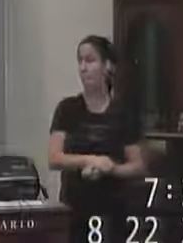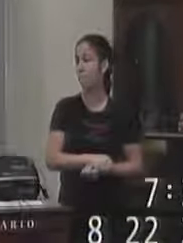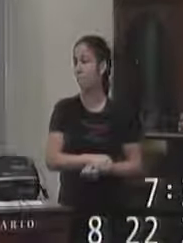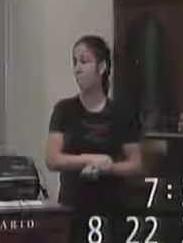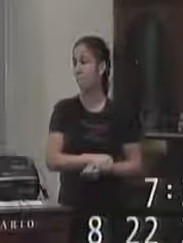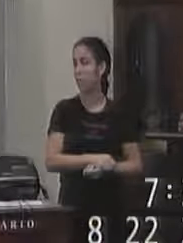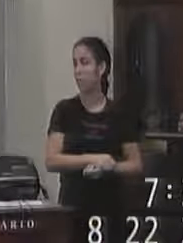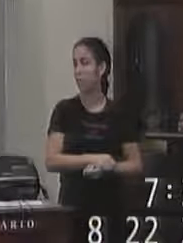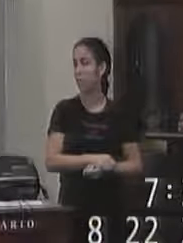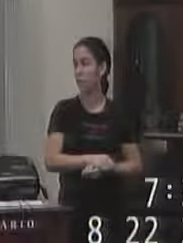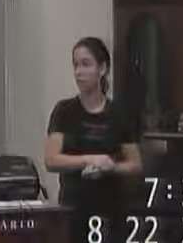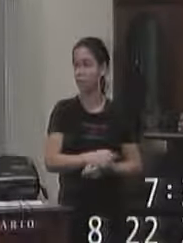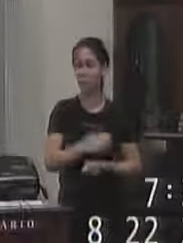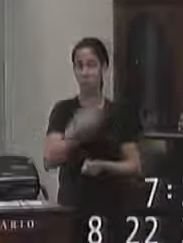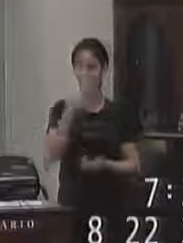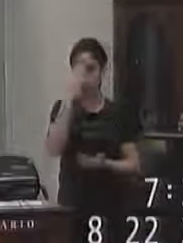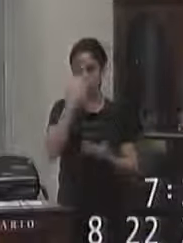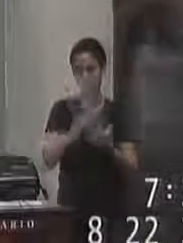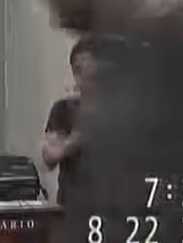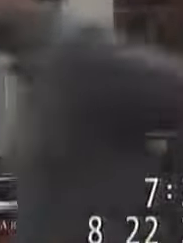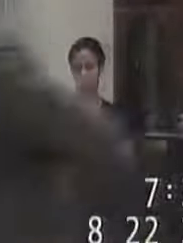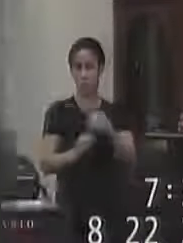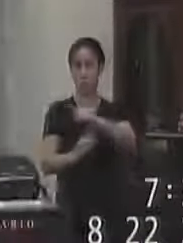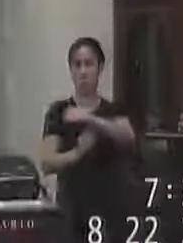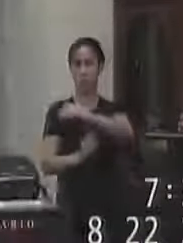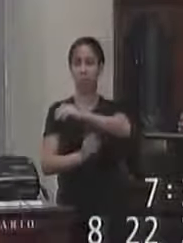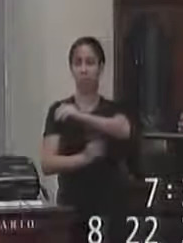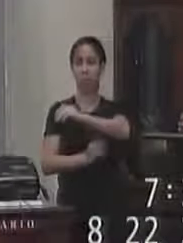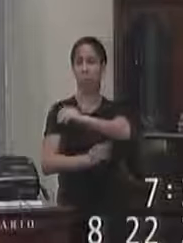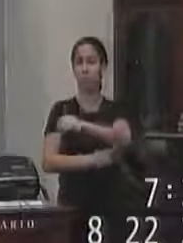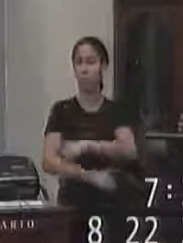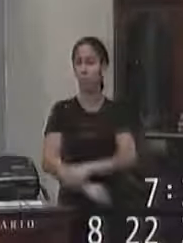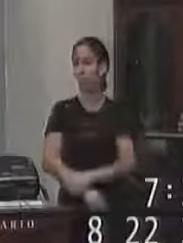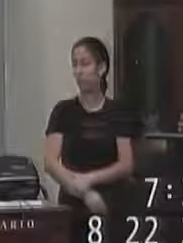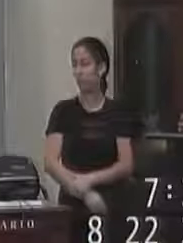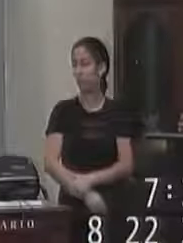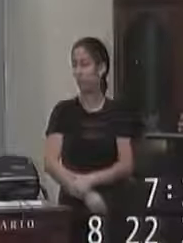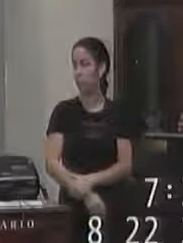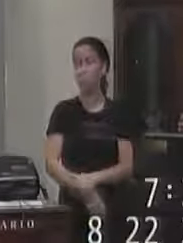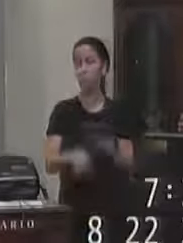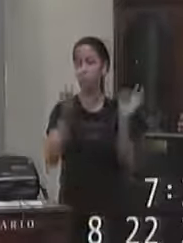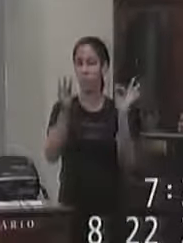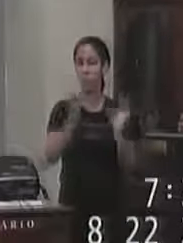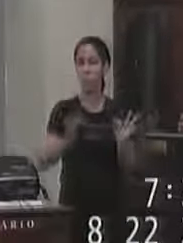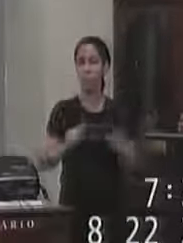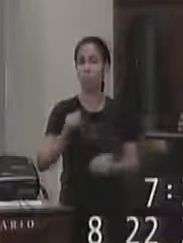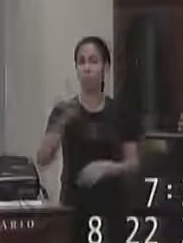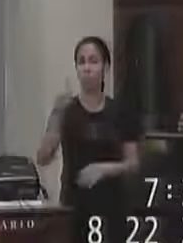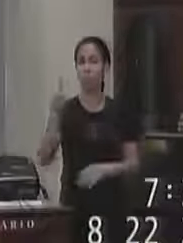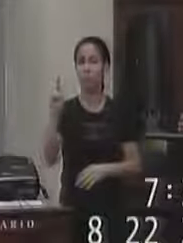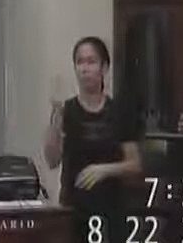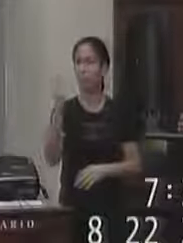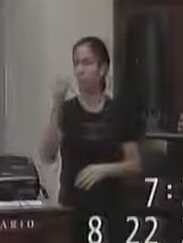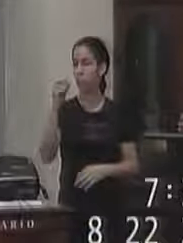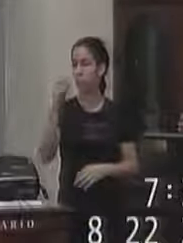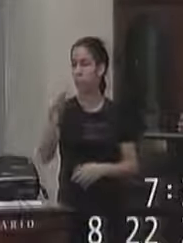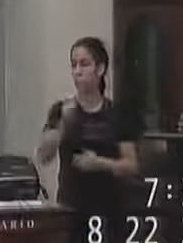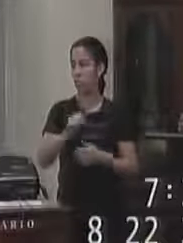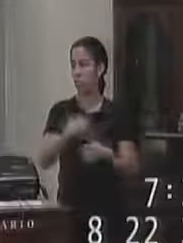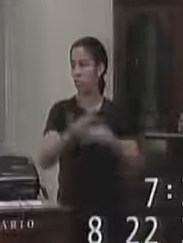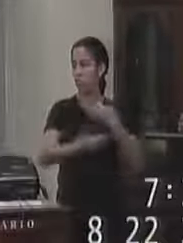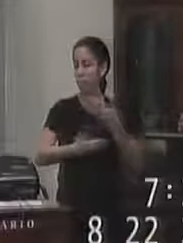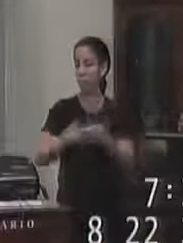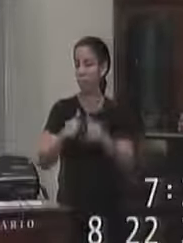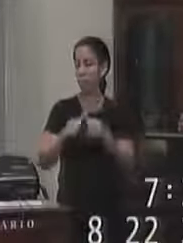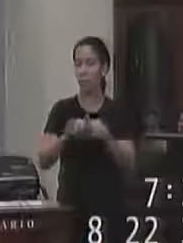acredito do CIMI e e a satisfação e a honra de ter participado de